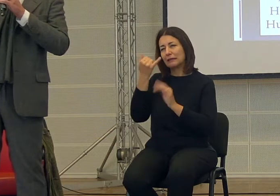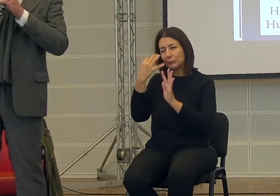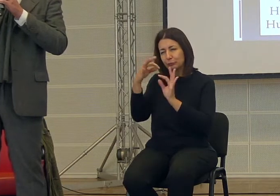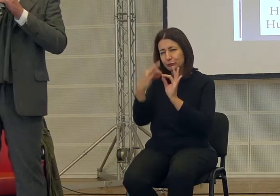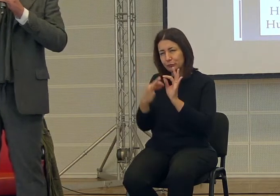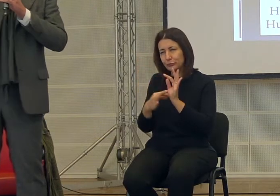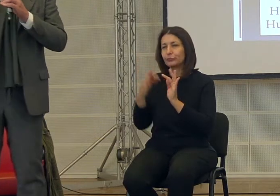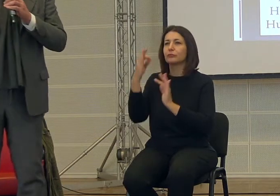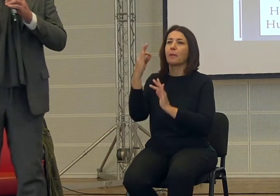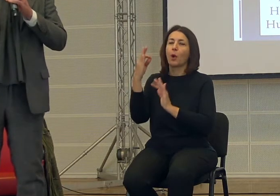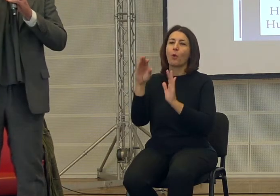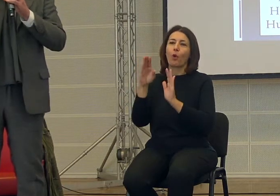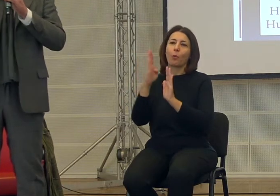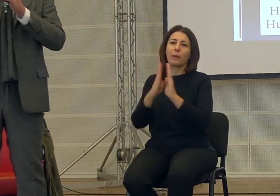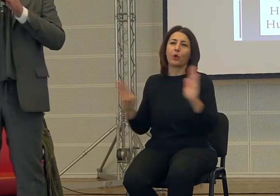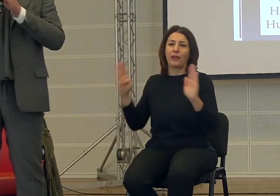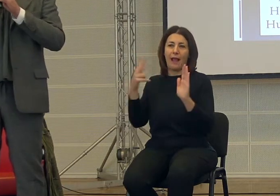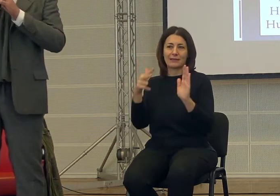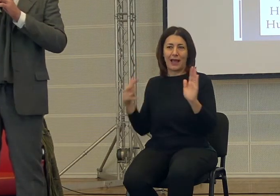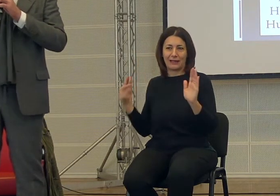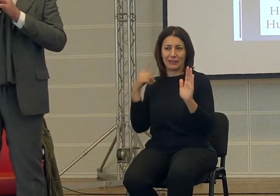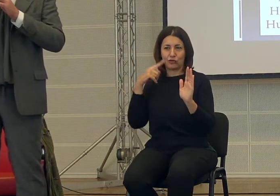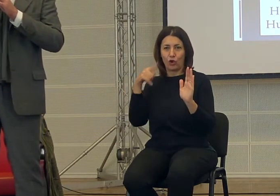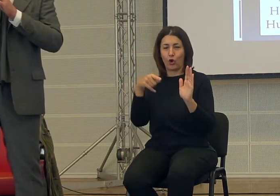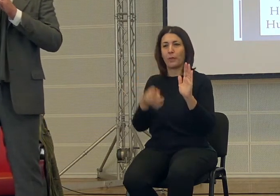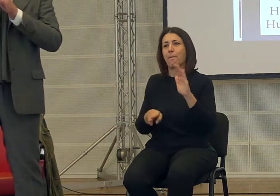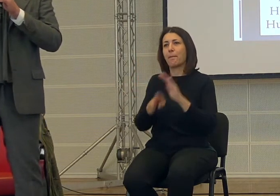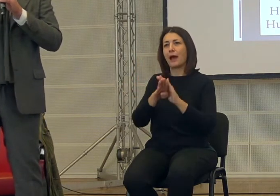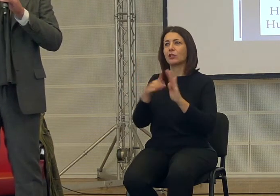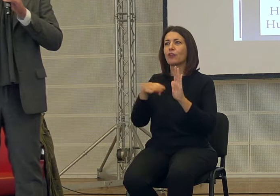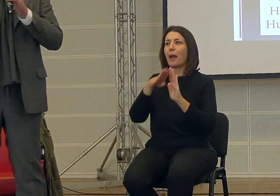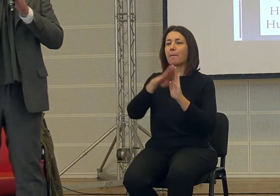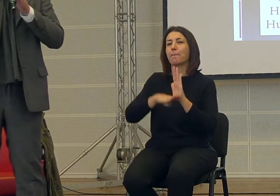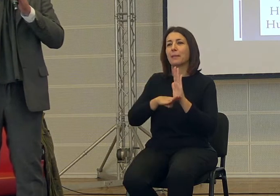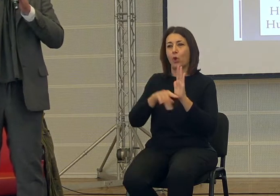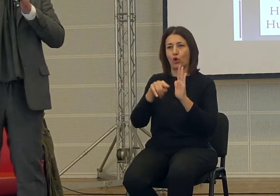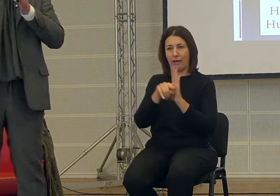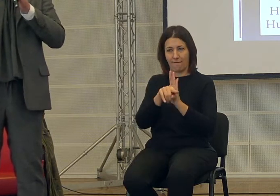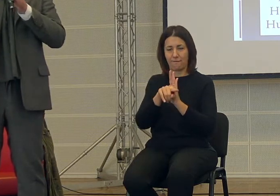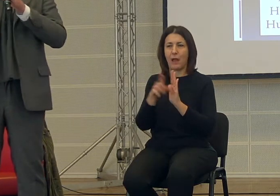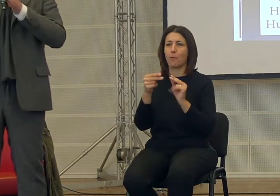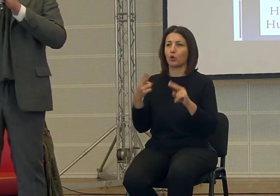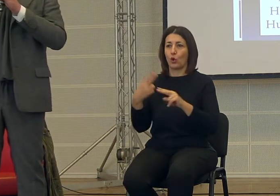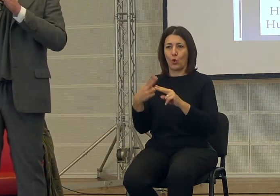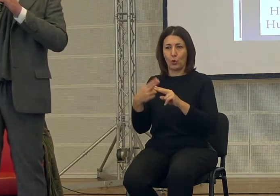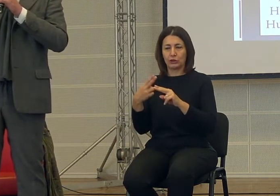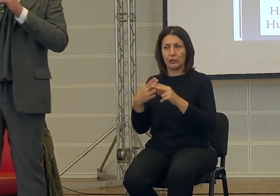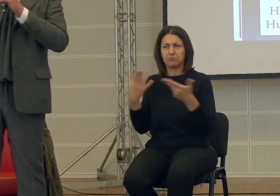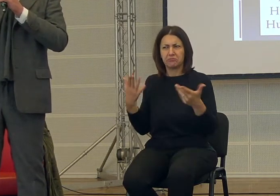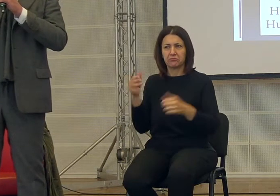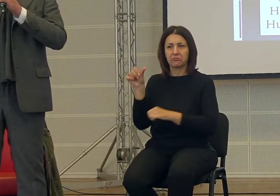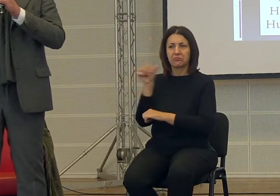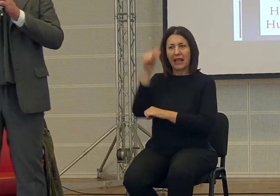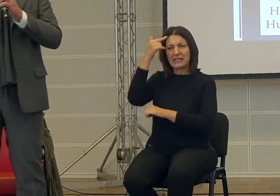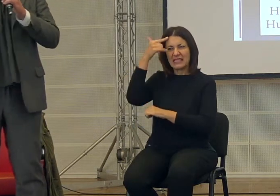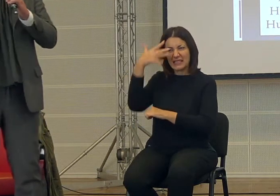biblioteca di Scandici costruisce intorno a questi incontri. Prendetela, è gratuita, è molto molto utile. Per cui Sapiens, da